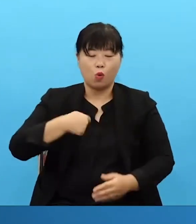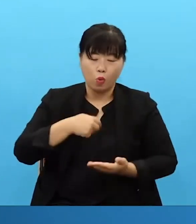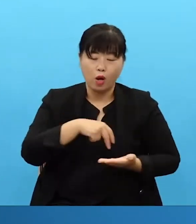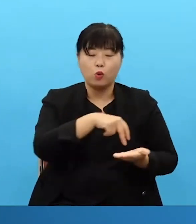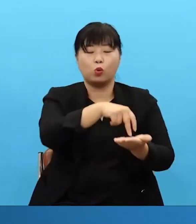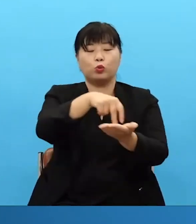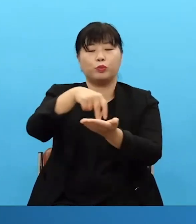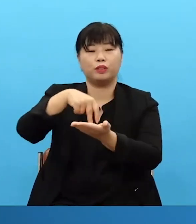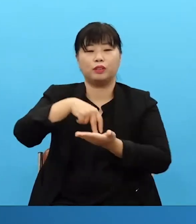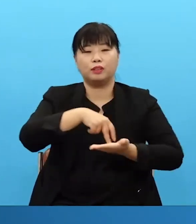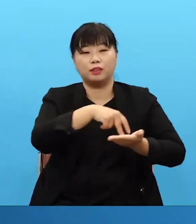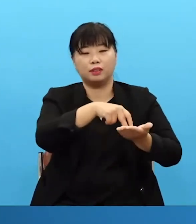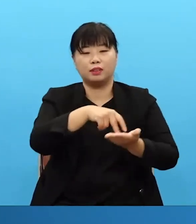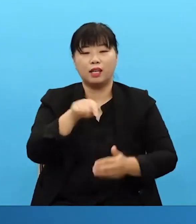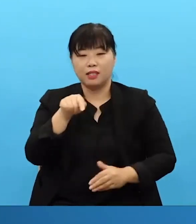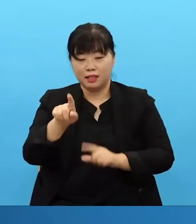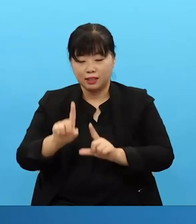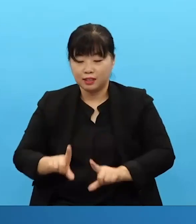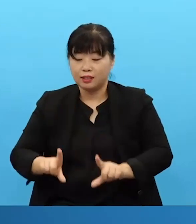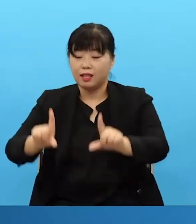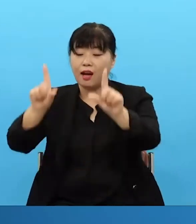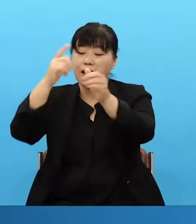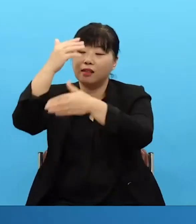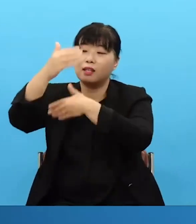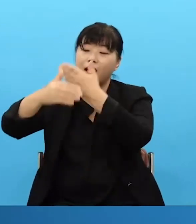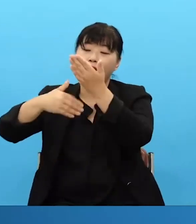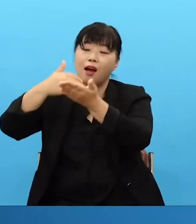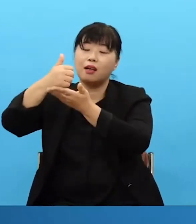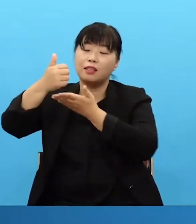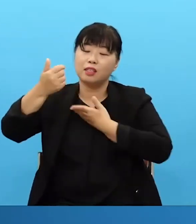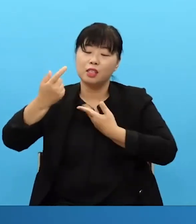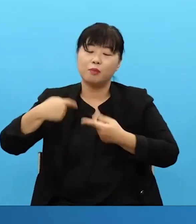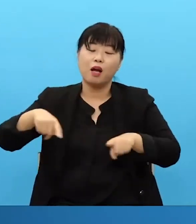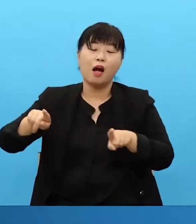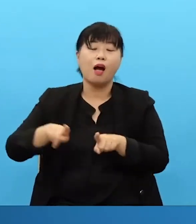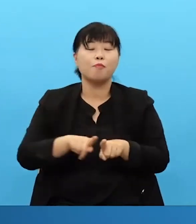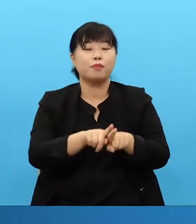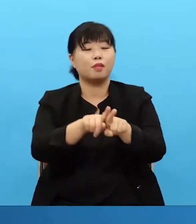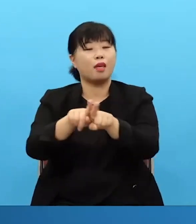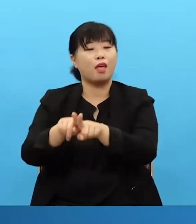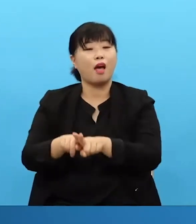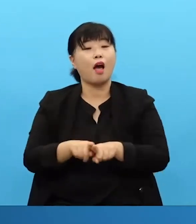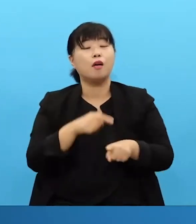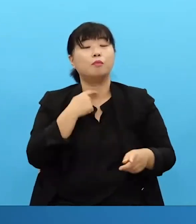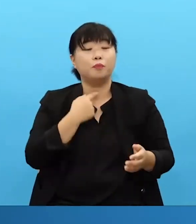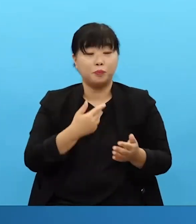외로움은 그날의 인바누엘이오